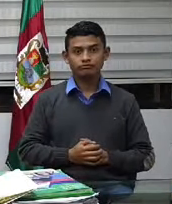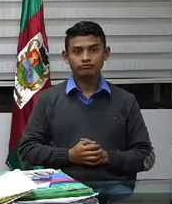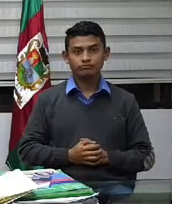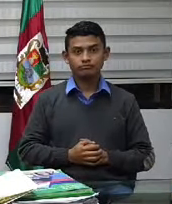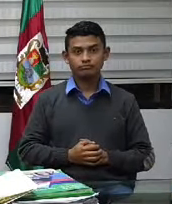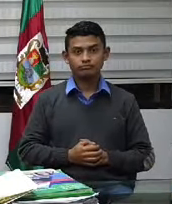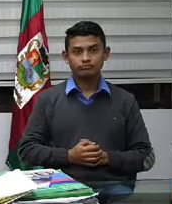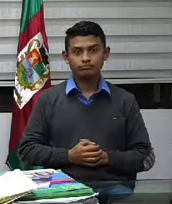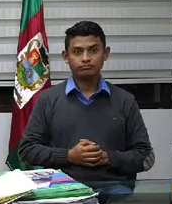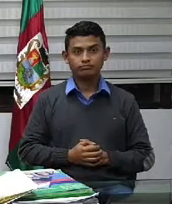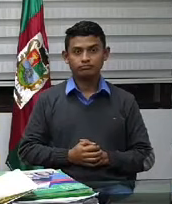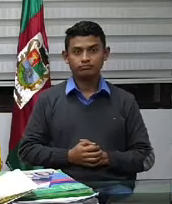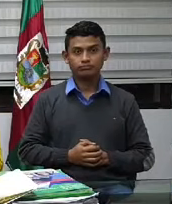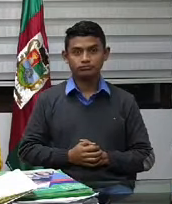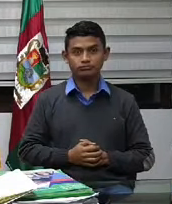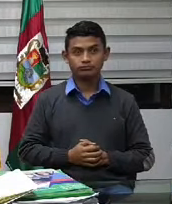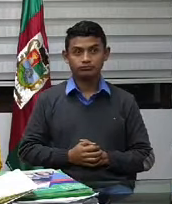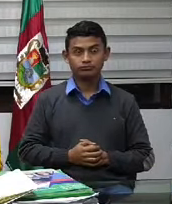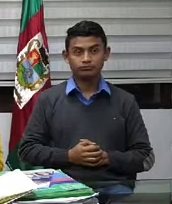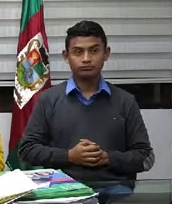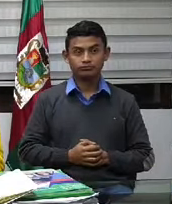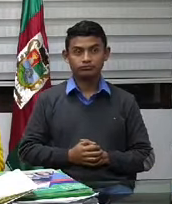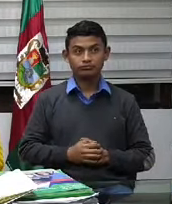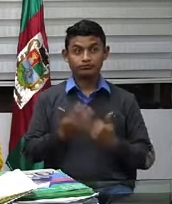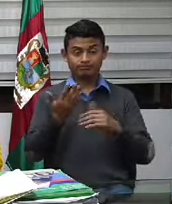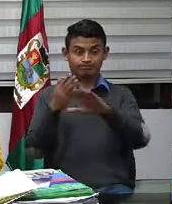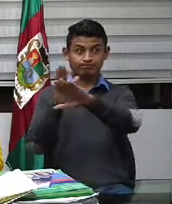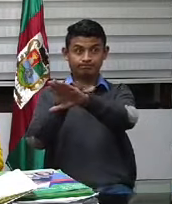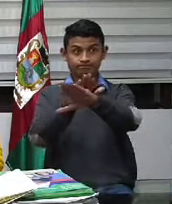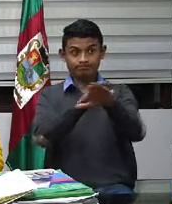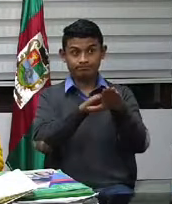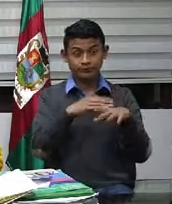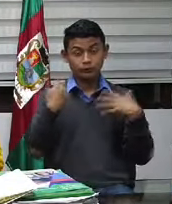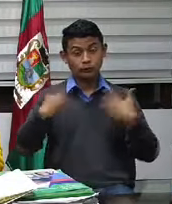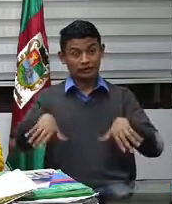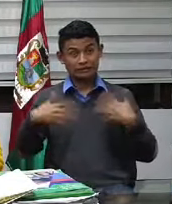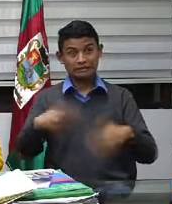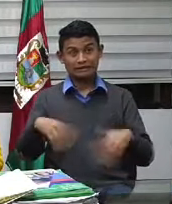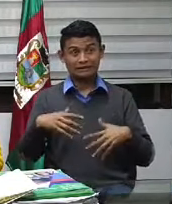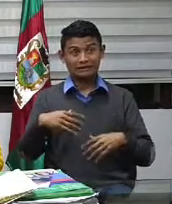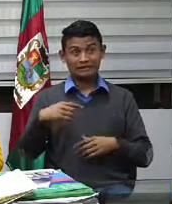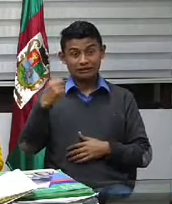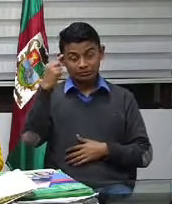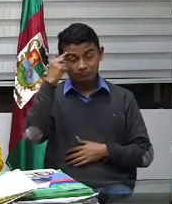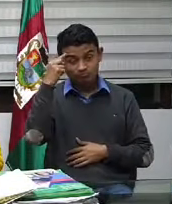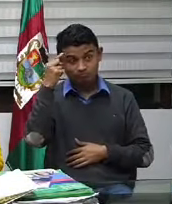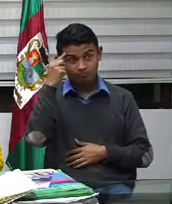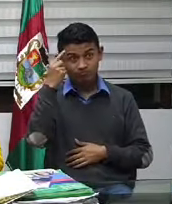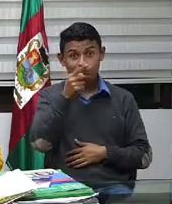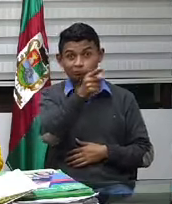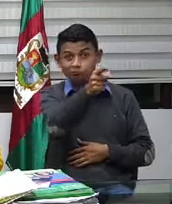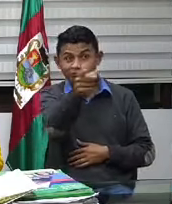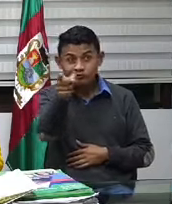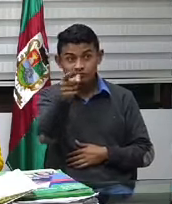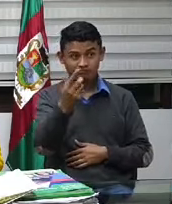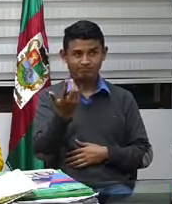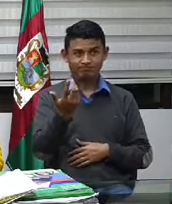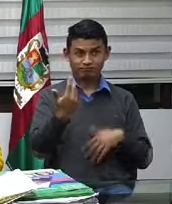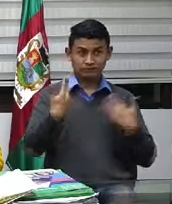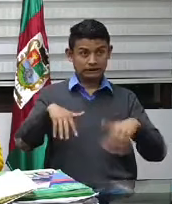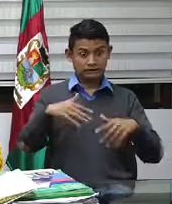que ya empezar a pensar en romper el círculo vicioso de la enfermedad.